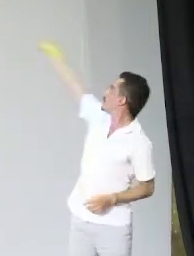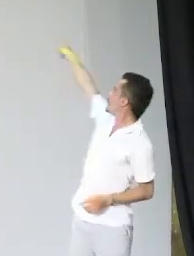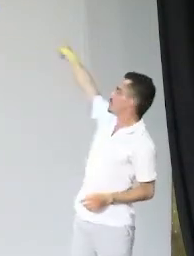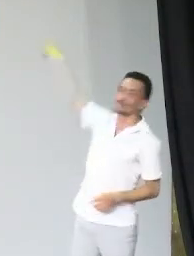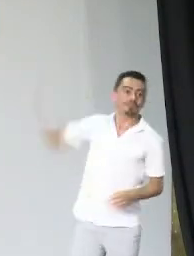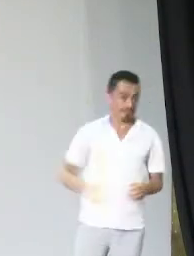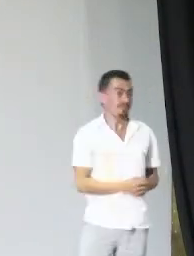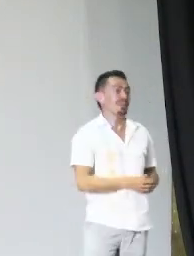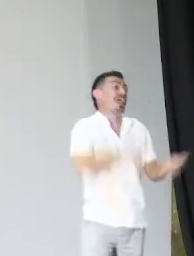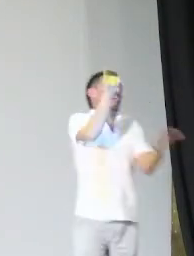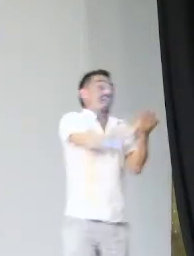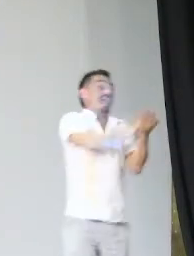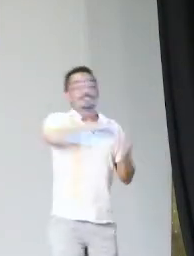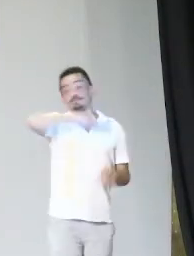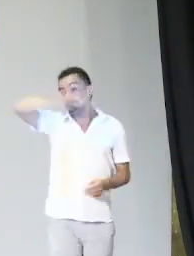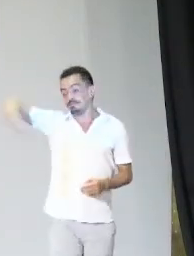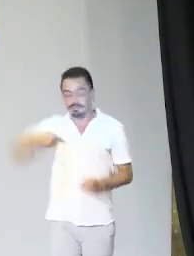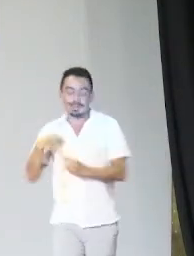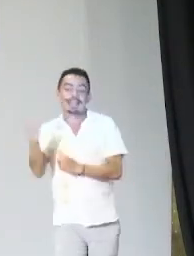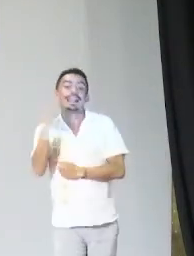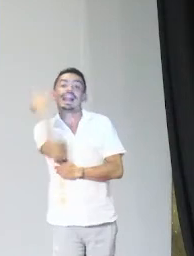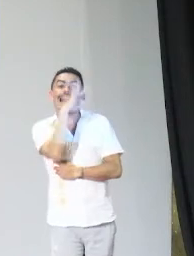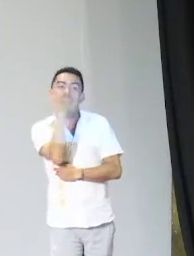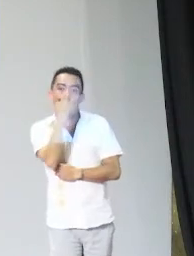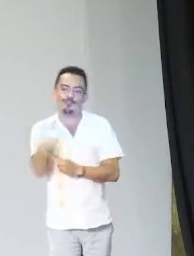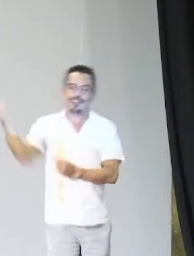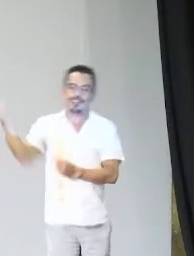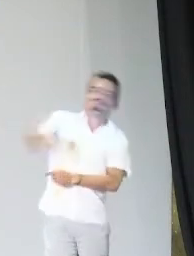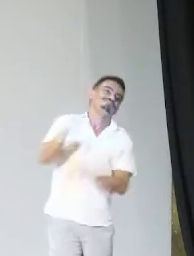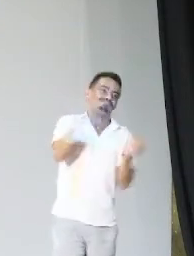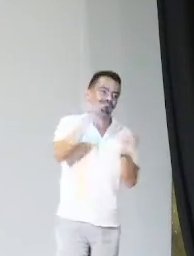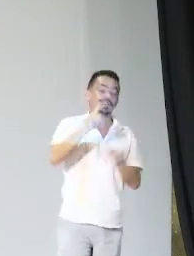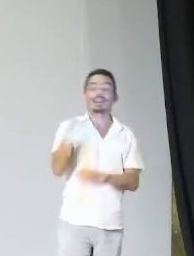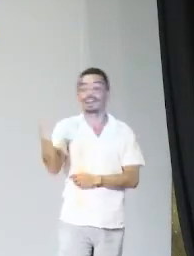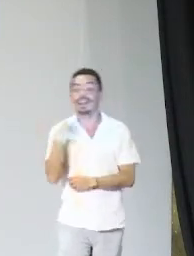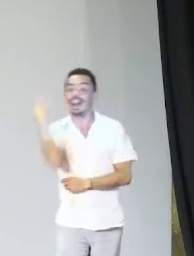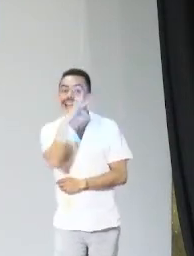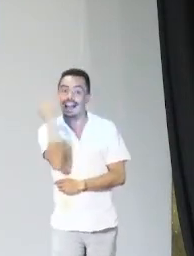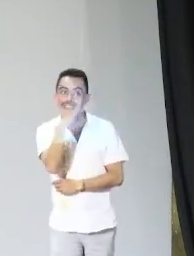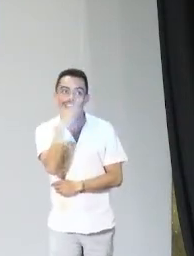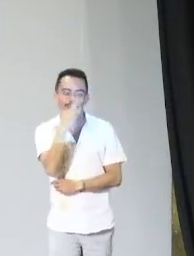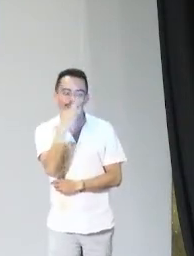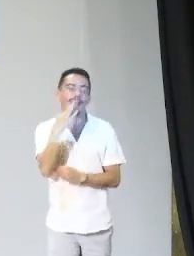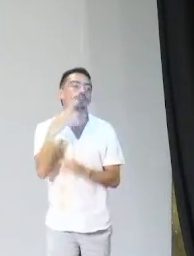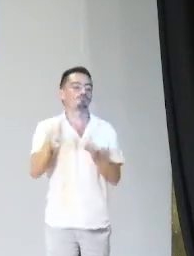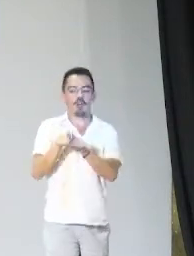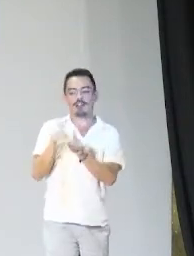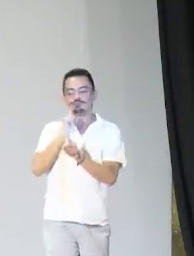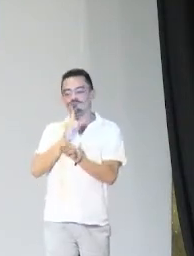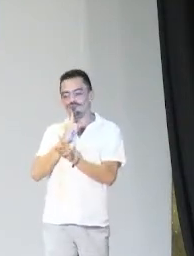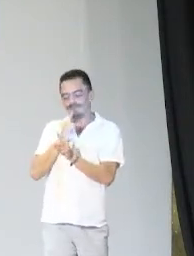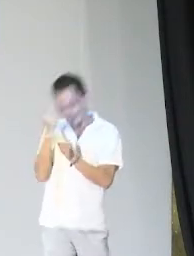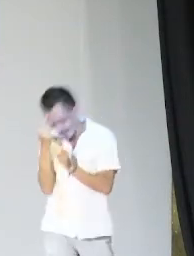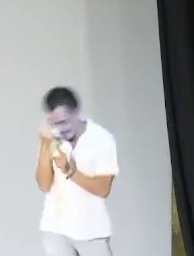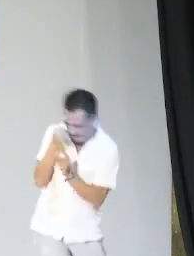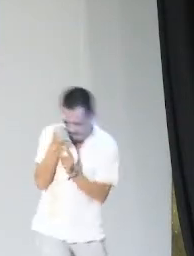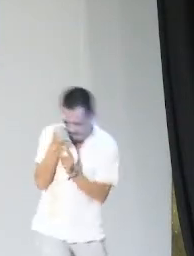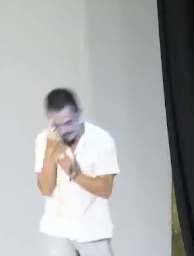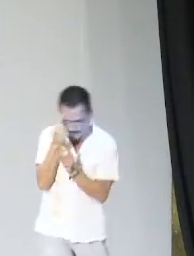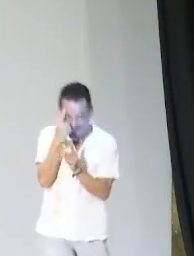sorda que nos ayudó a diagramar, a diagramar precisamente a través del diseño gráfico este libro. Laura Trillos no pudo asistir